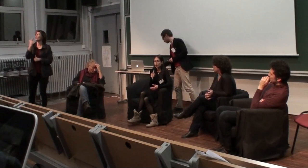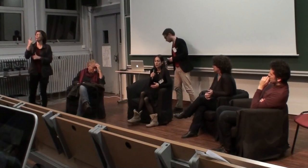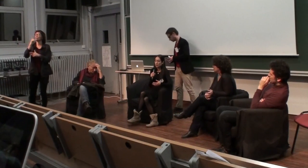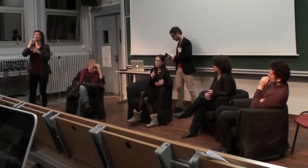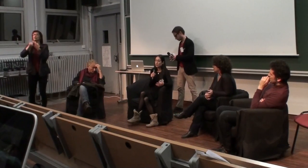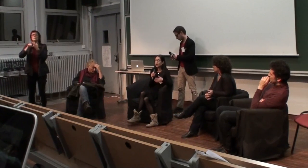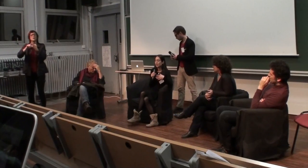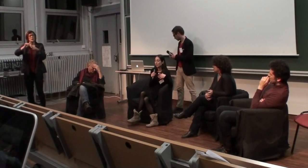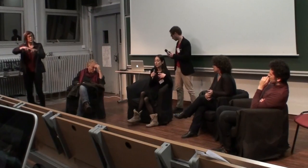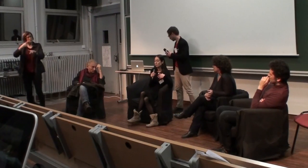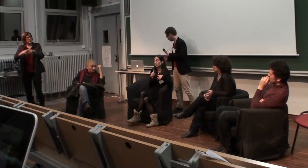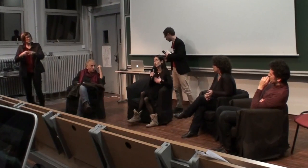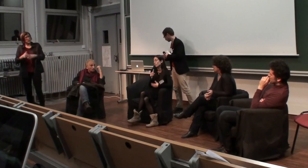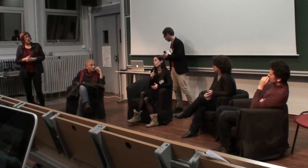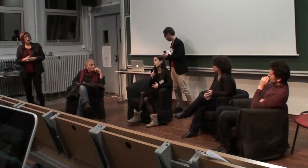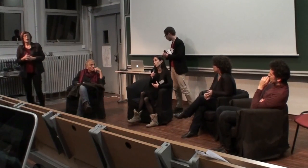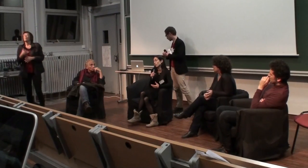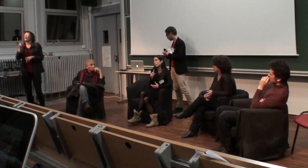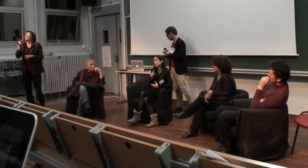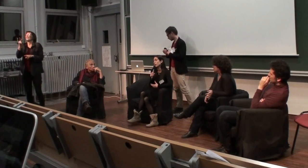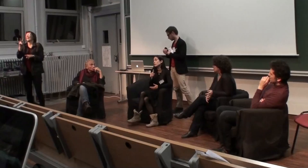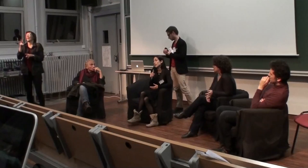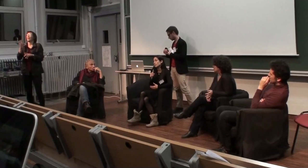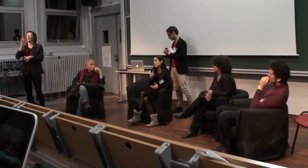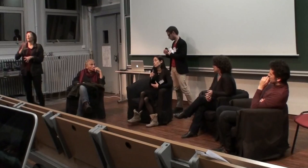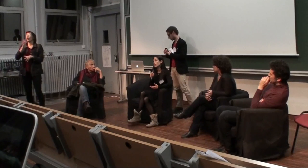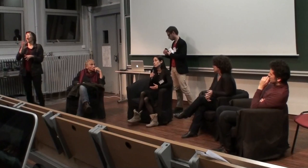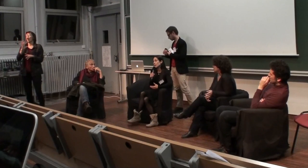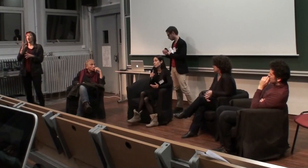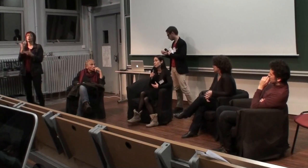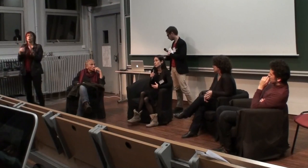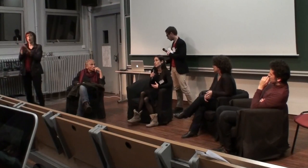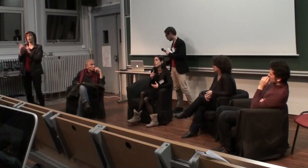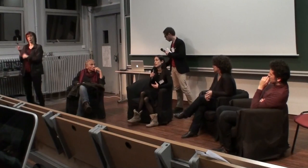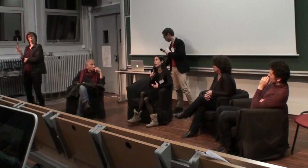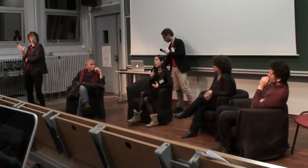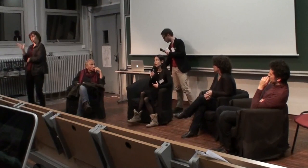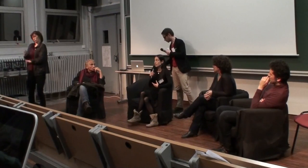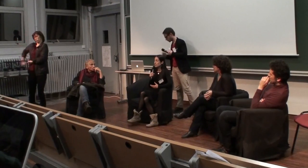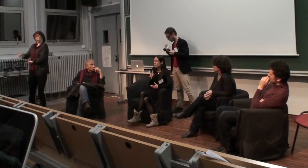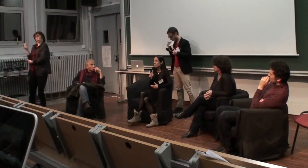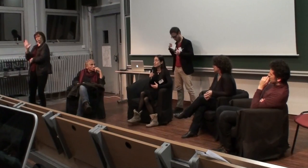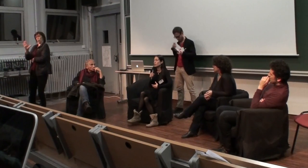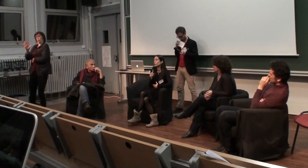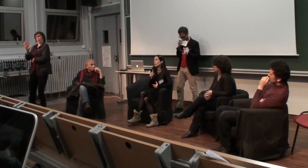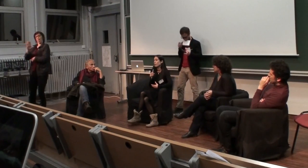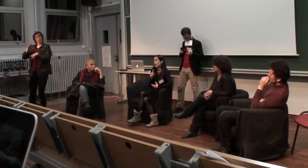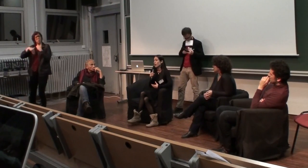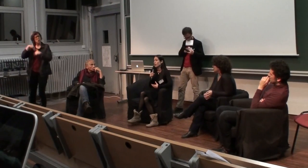montrer, parce que dans un premier temps, on a voulu faire que ça, c'est-à-dire montrer que ça, et puis après, on s'est dit que c'était pas mal, même si on ne voulait pas faire un